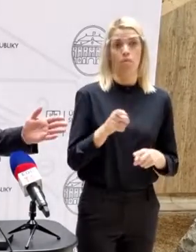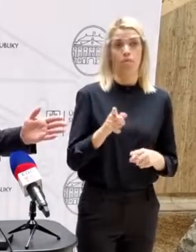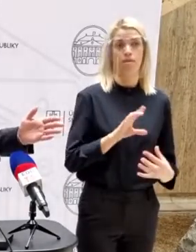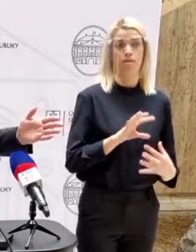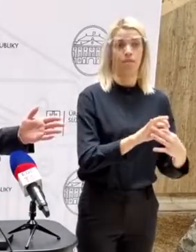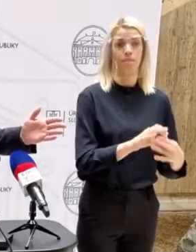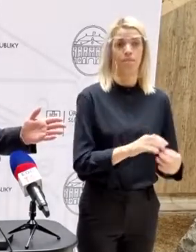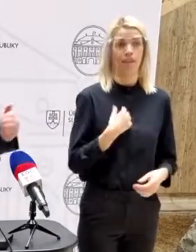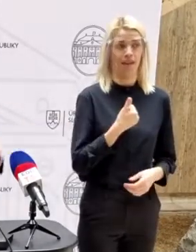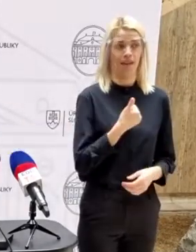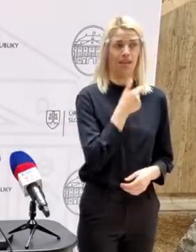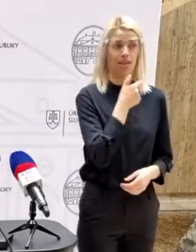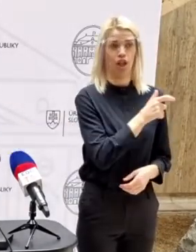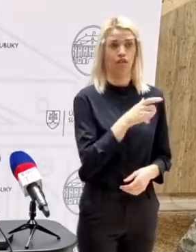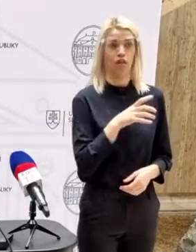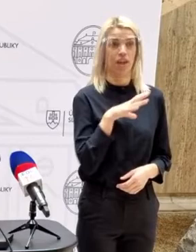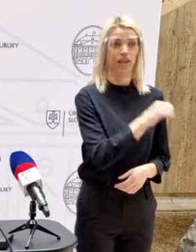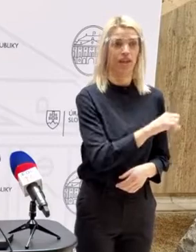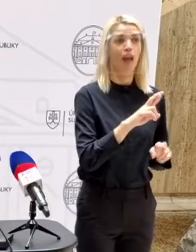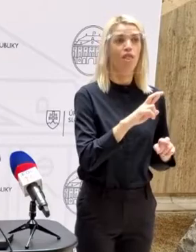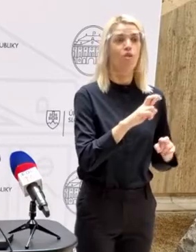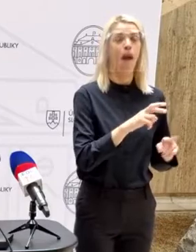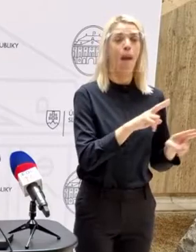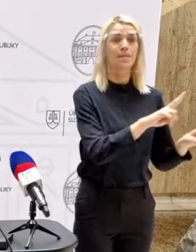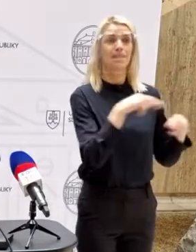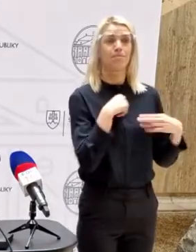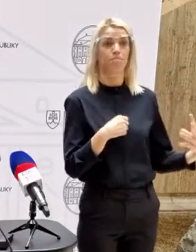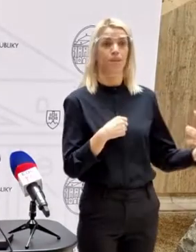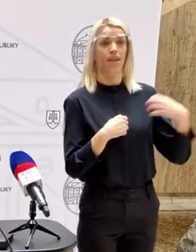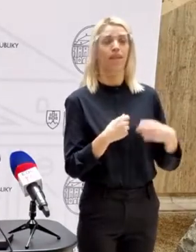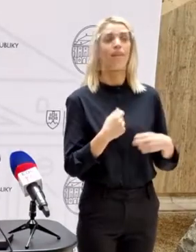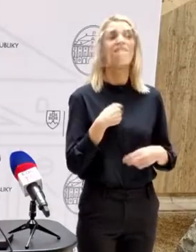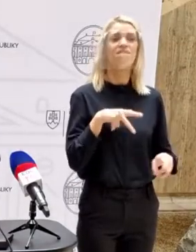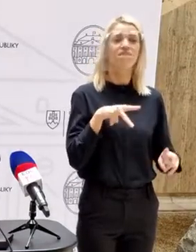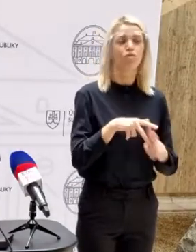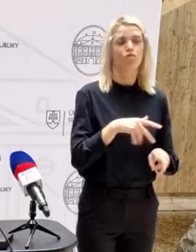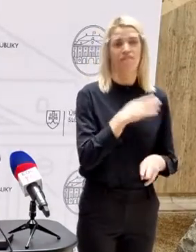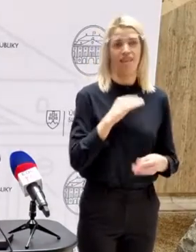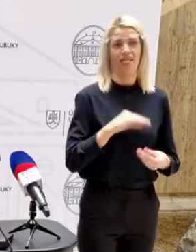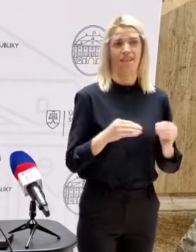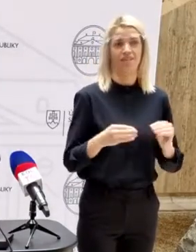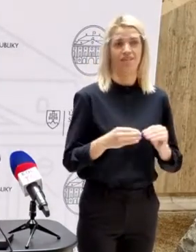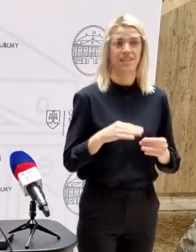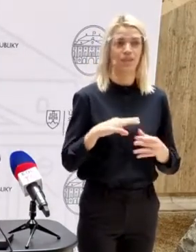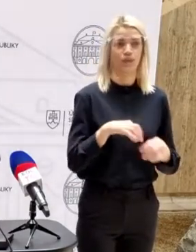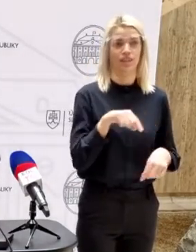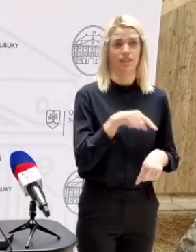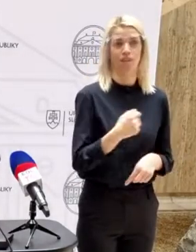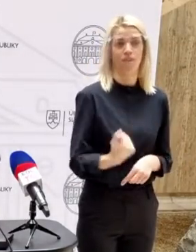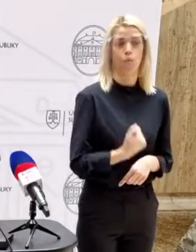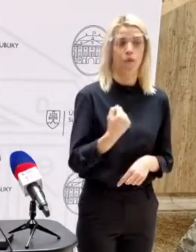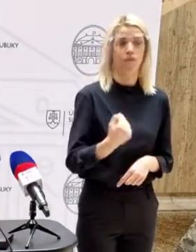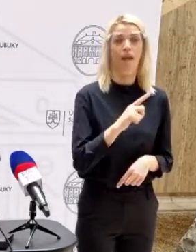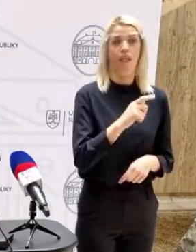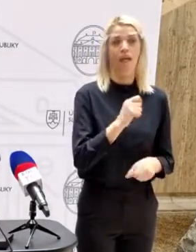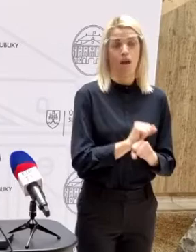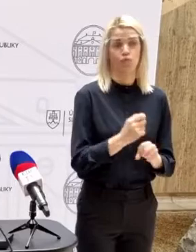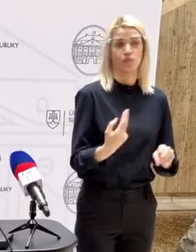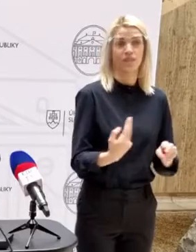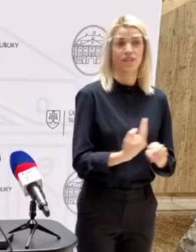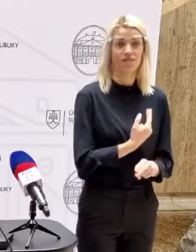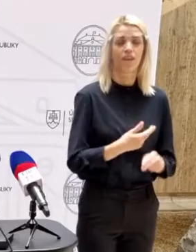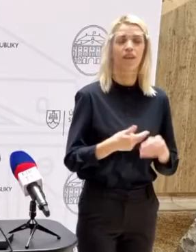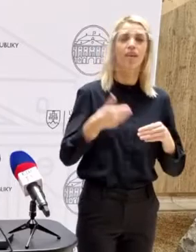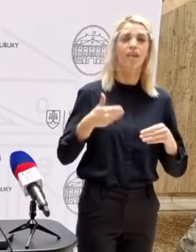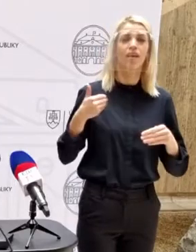Chytím sa jedného slova, dúfam, že vy sa potom späťne nechytíte zasa. Vyrušuje ma veľmi veľa vecí v rámci tohto fungovania, ale ako ste si už zvykli za